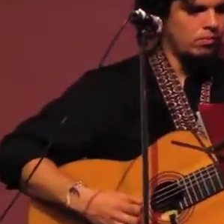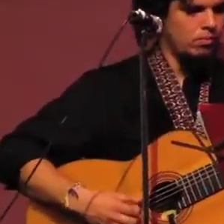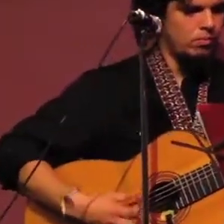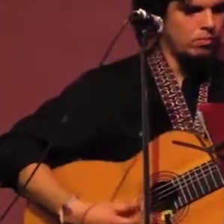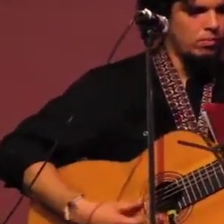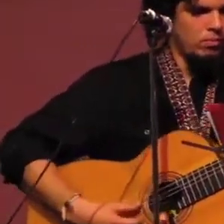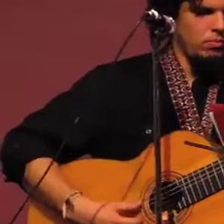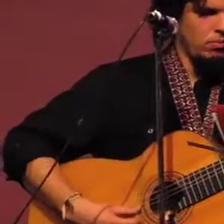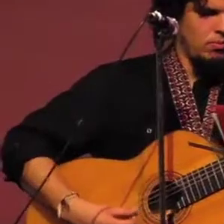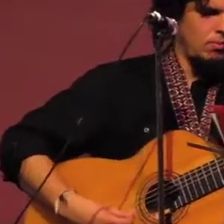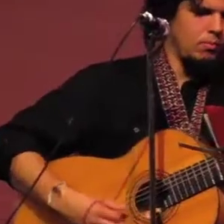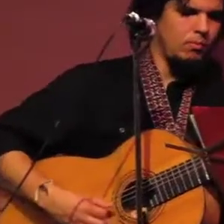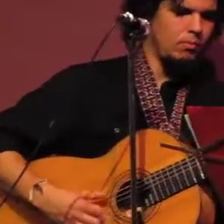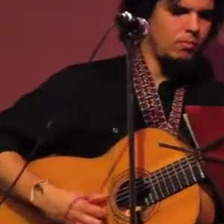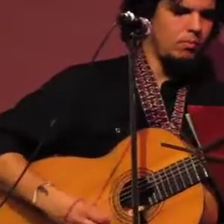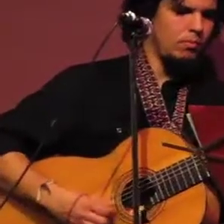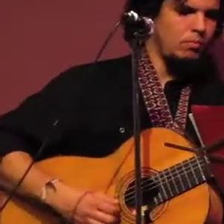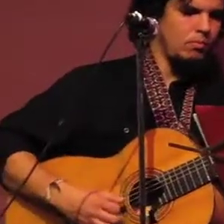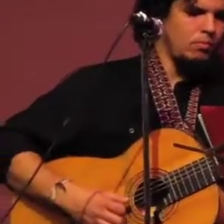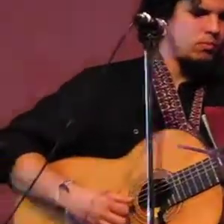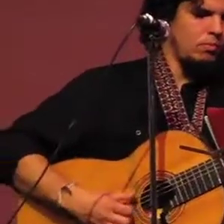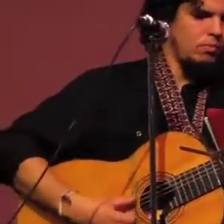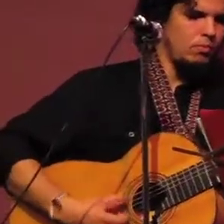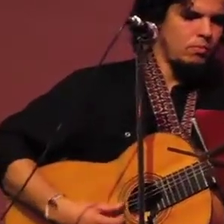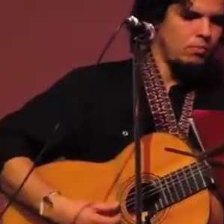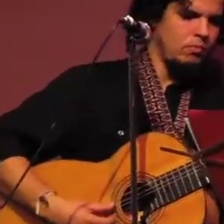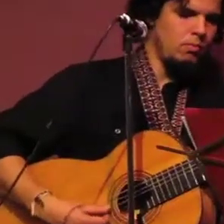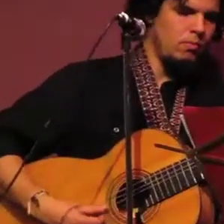Se esconde el trigo y la locura